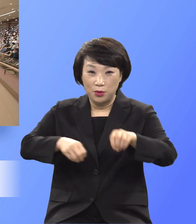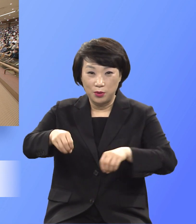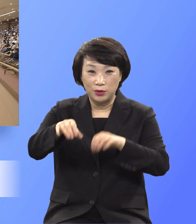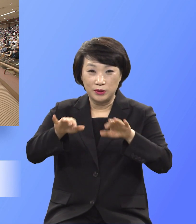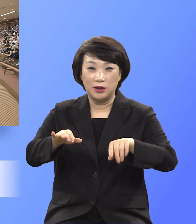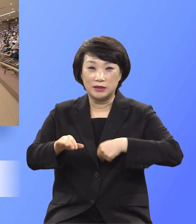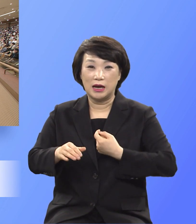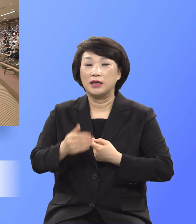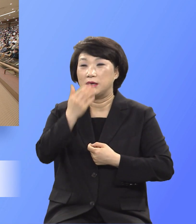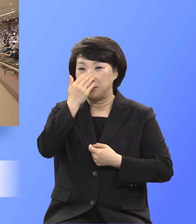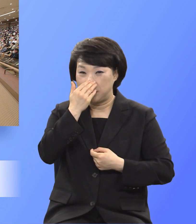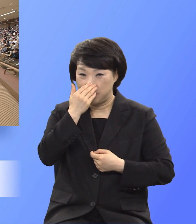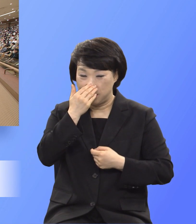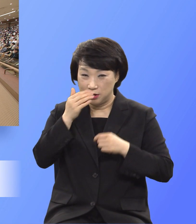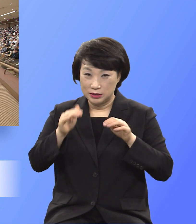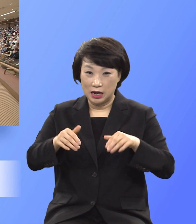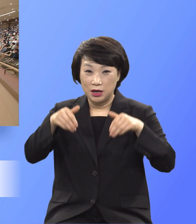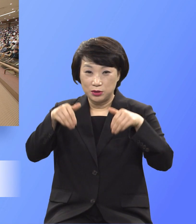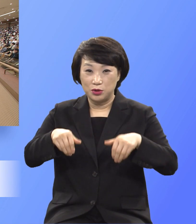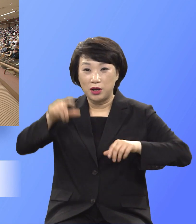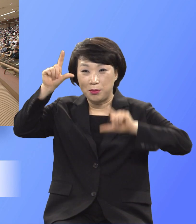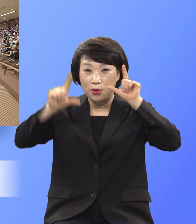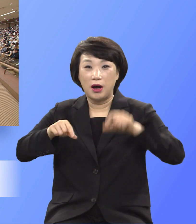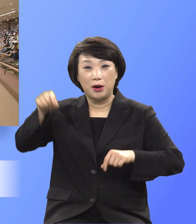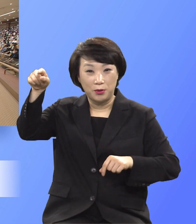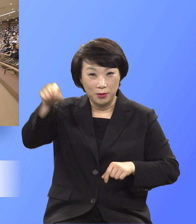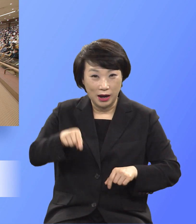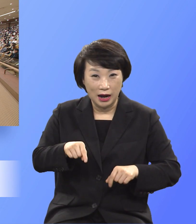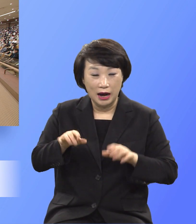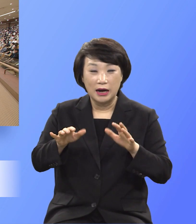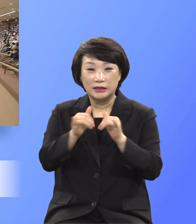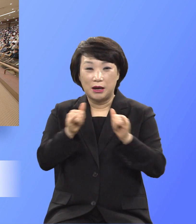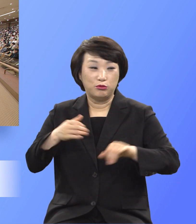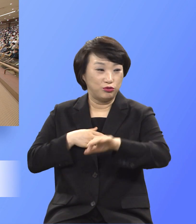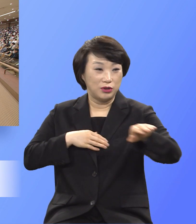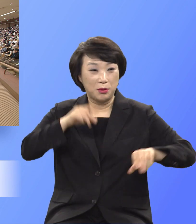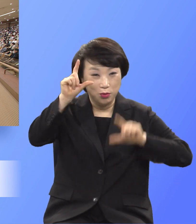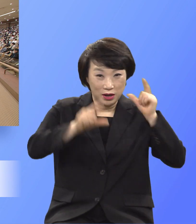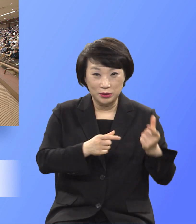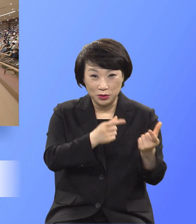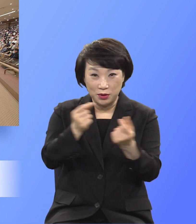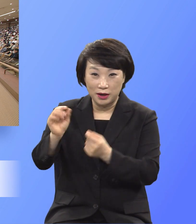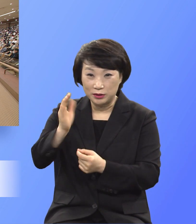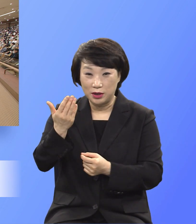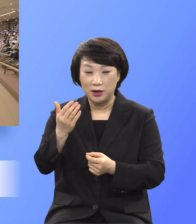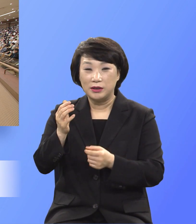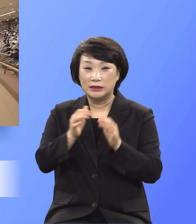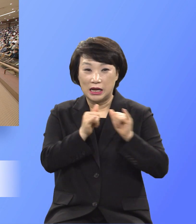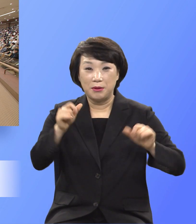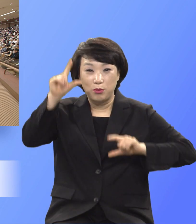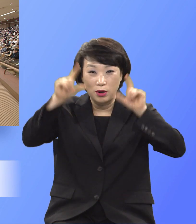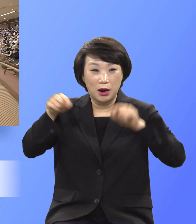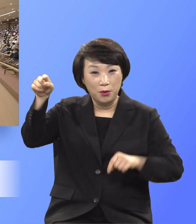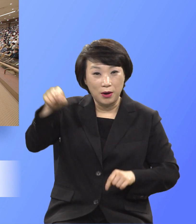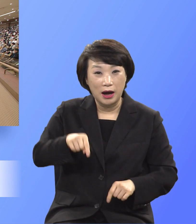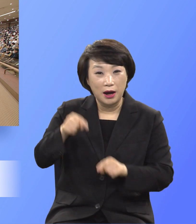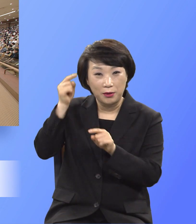오히려 자기를 비워 종의 형체를 가져 사람들과 같이 되었고 사람의 모양으로 나타나셨음에